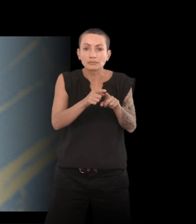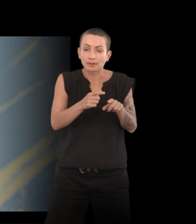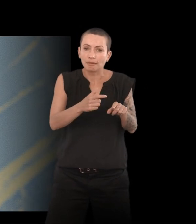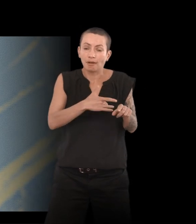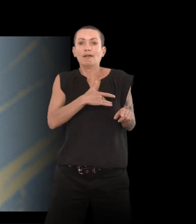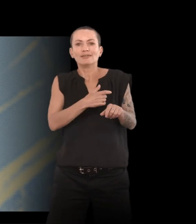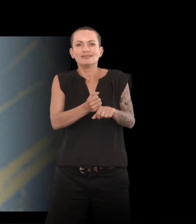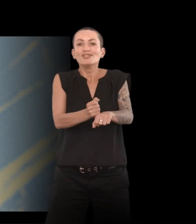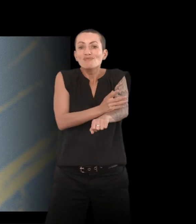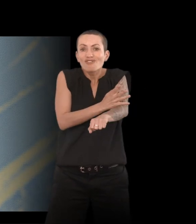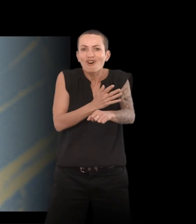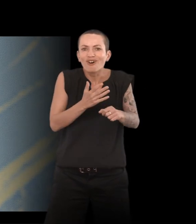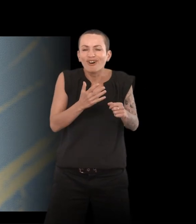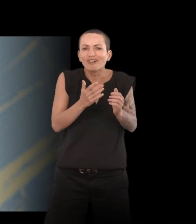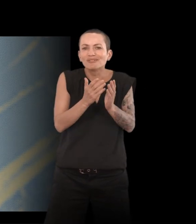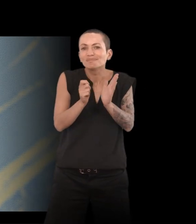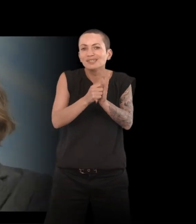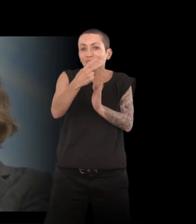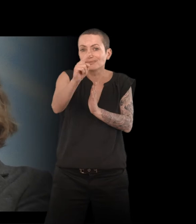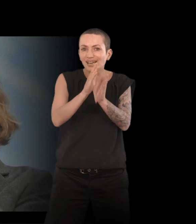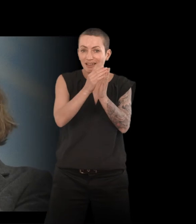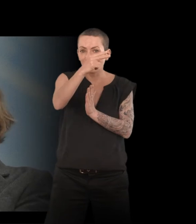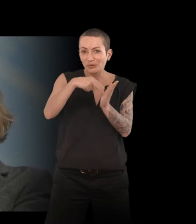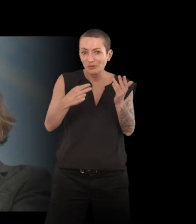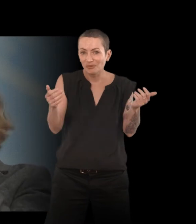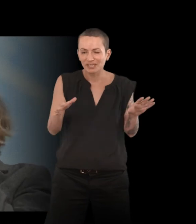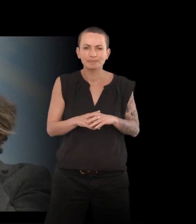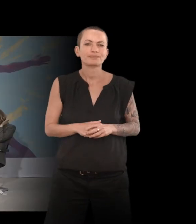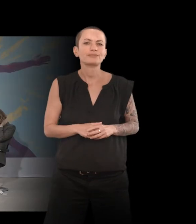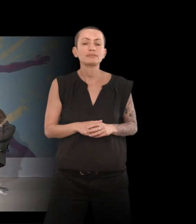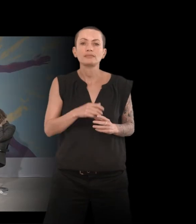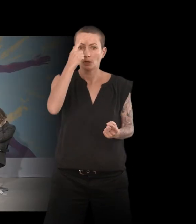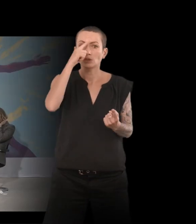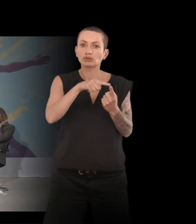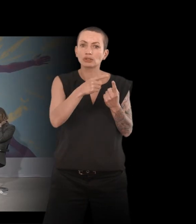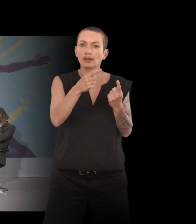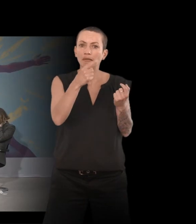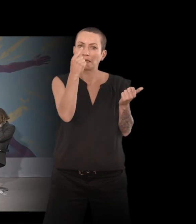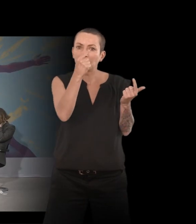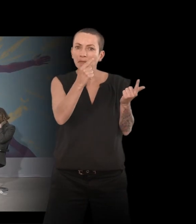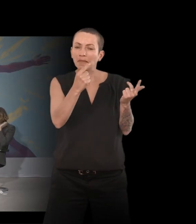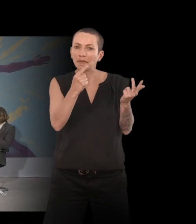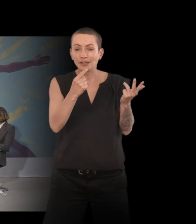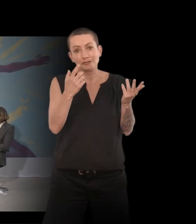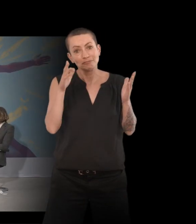de les retrouver dans votre livre. Alors vous avez évoqué beaucoup de sujets que j'espère qu'on aura à avoir le temps d